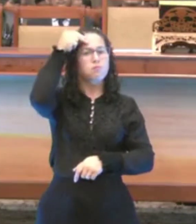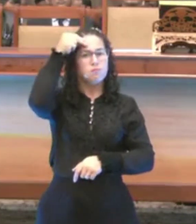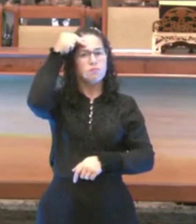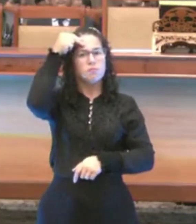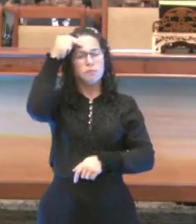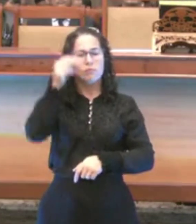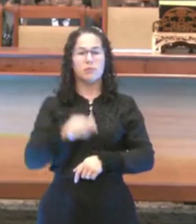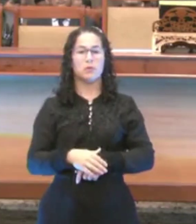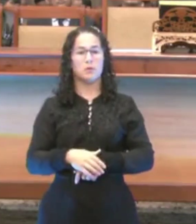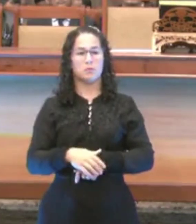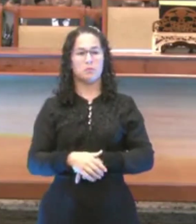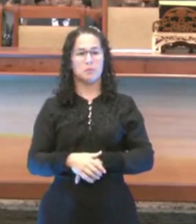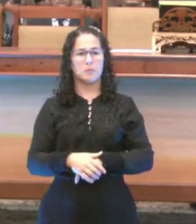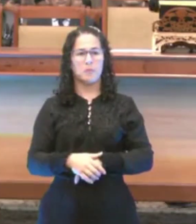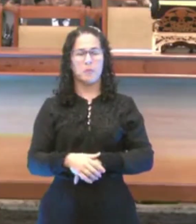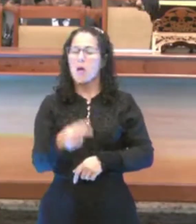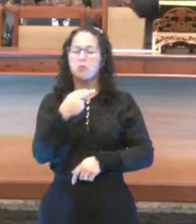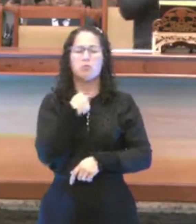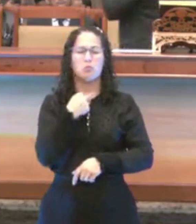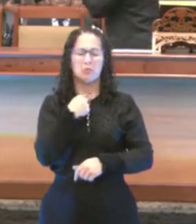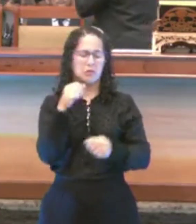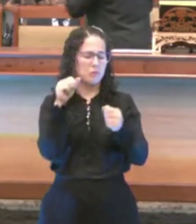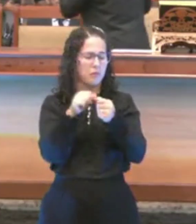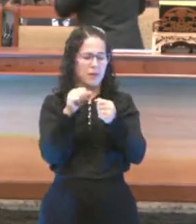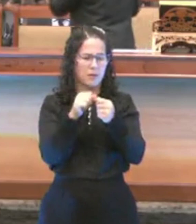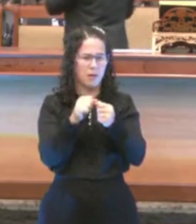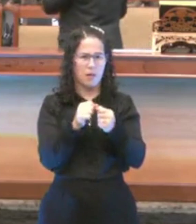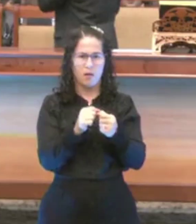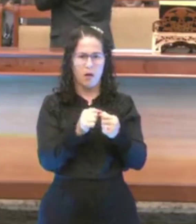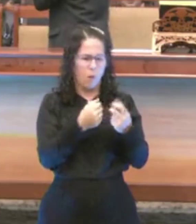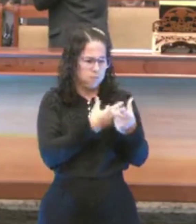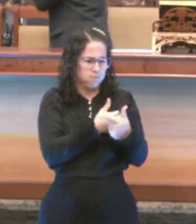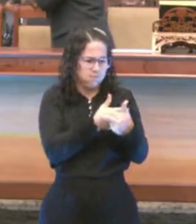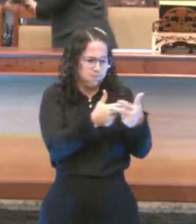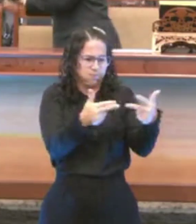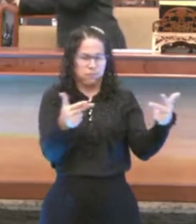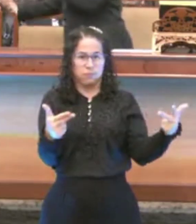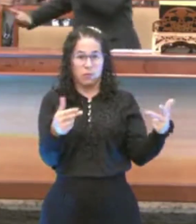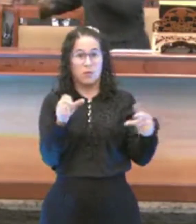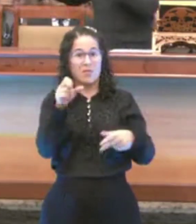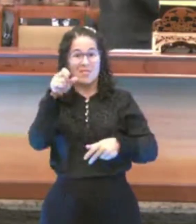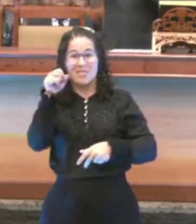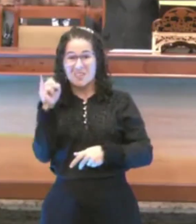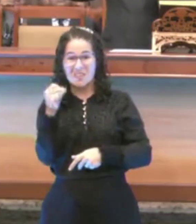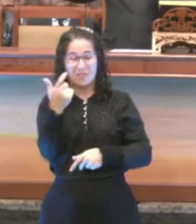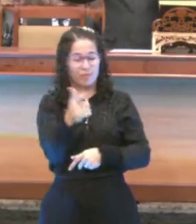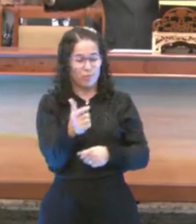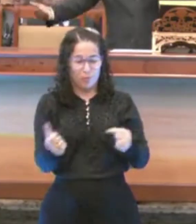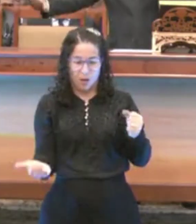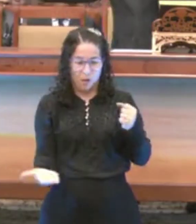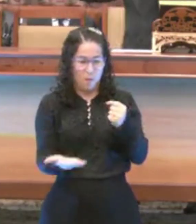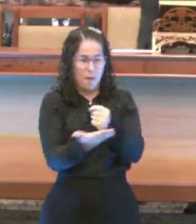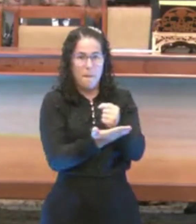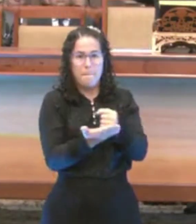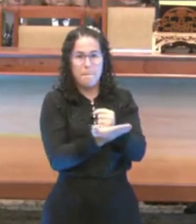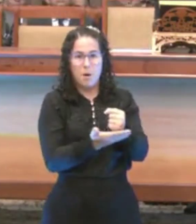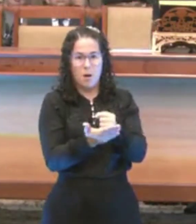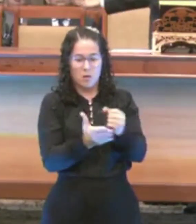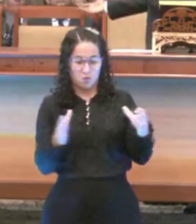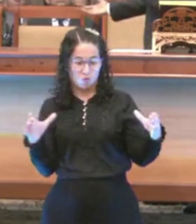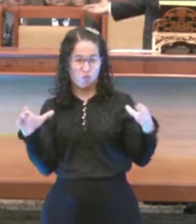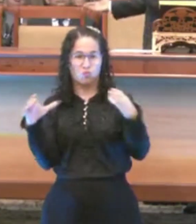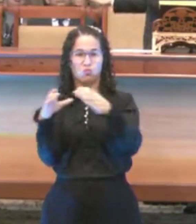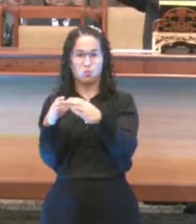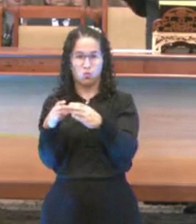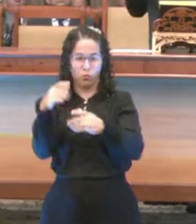executivo, ele não tem como fazer muita coisa se ele não tem uma base estruturada de um partido que na verdade